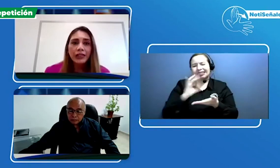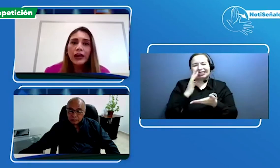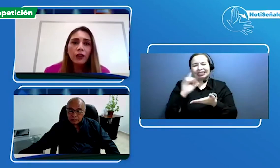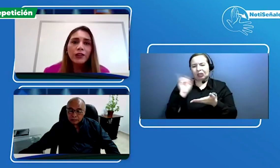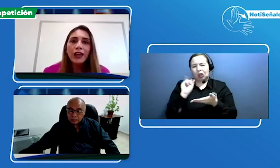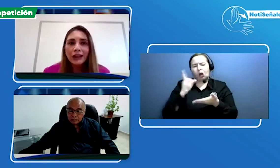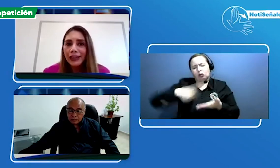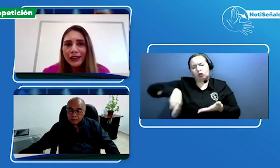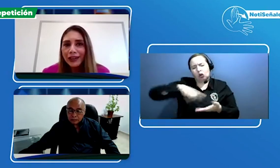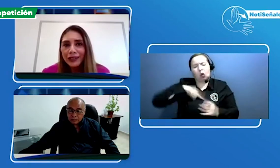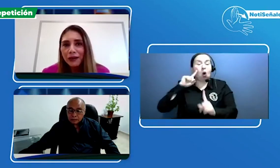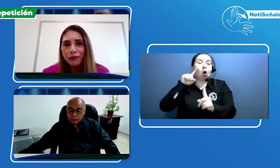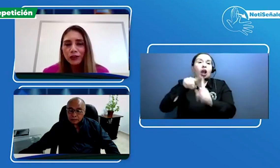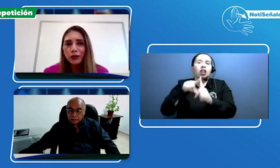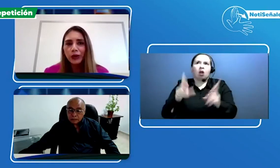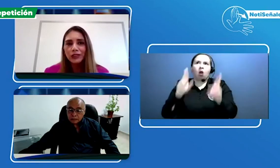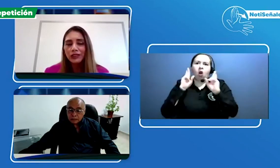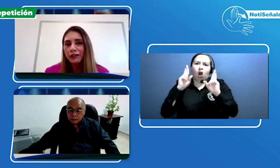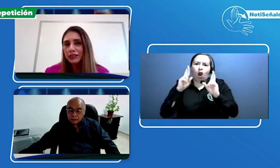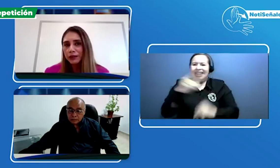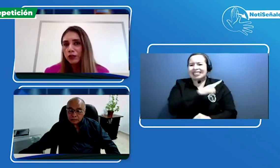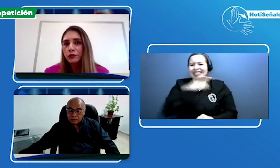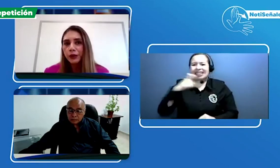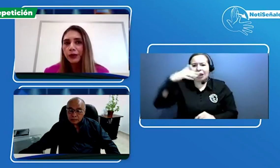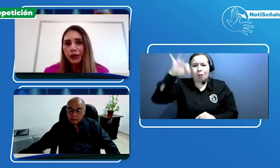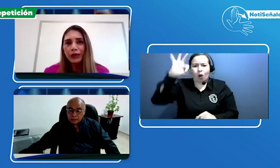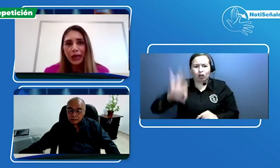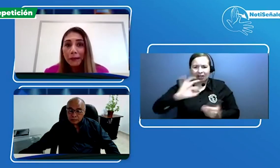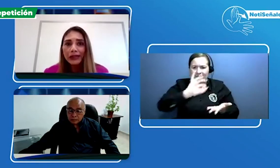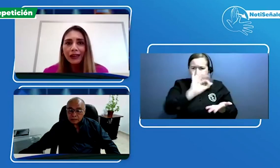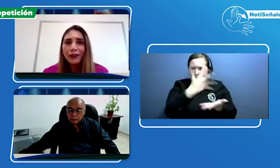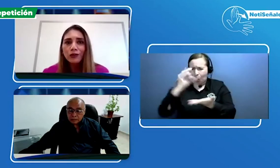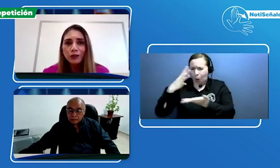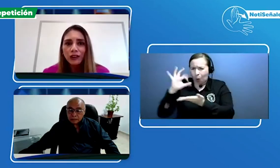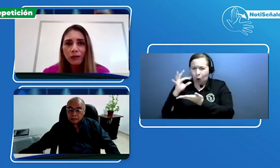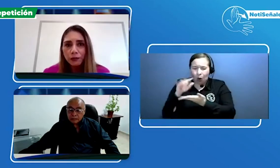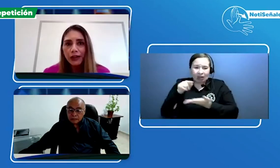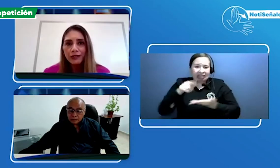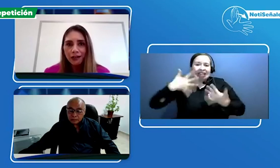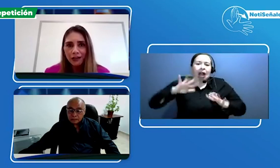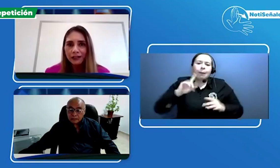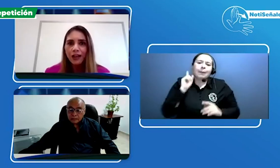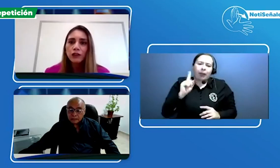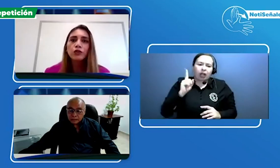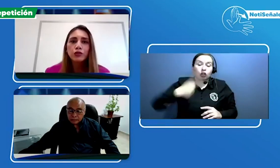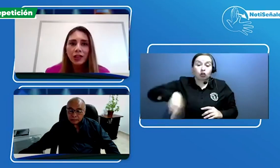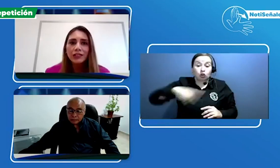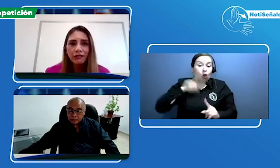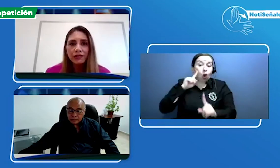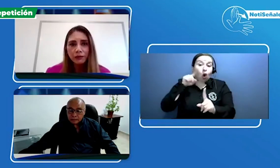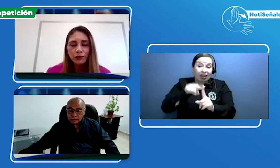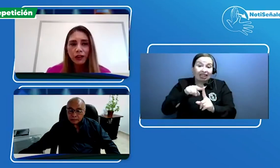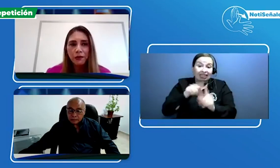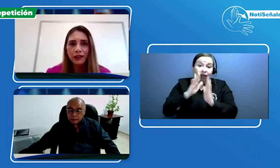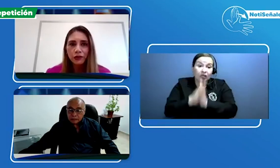pues sería lo ideal tener en el cien por ciento de los establecimientos, pero pues la meta que nosotros tenemos para cerrar este año son cien establecimientos a nivel de